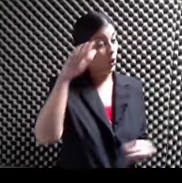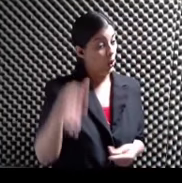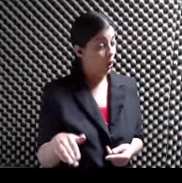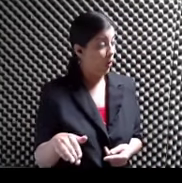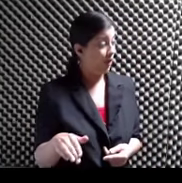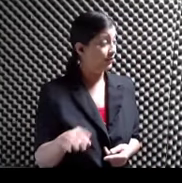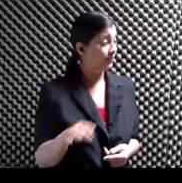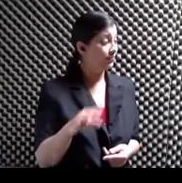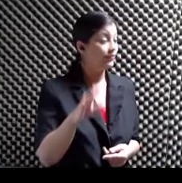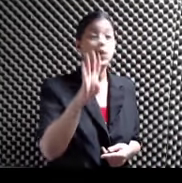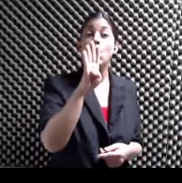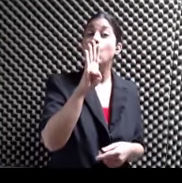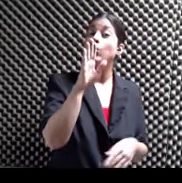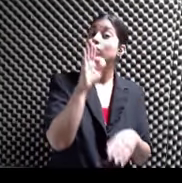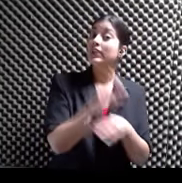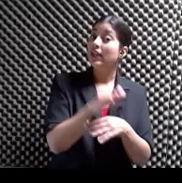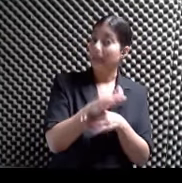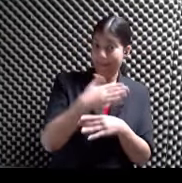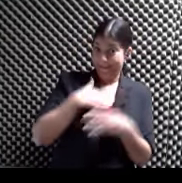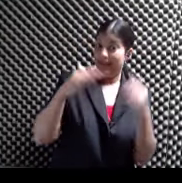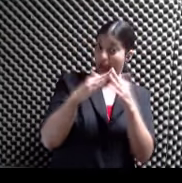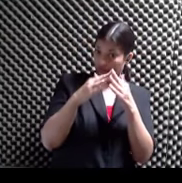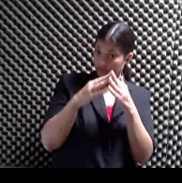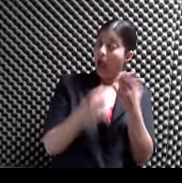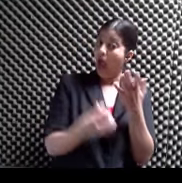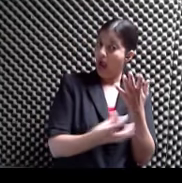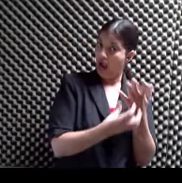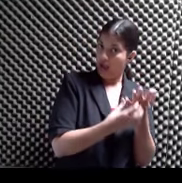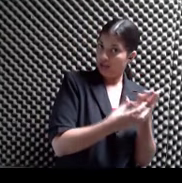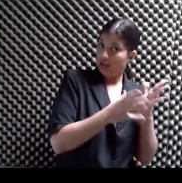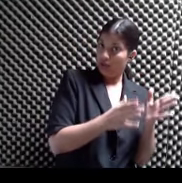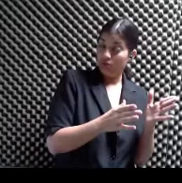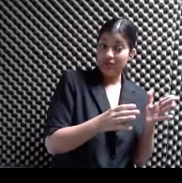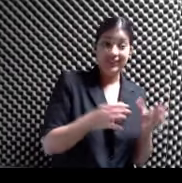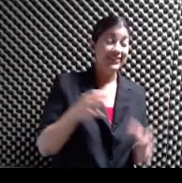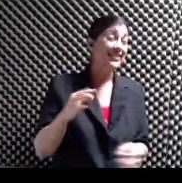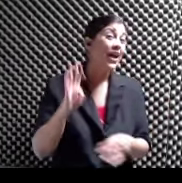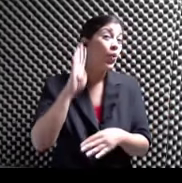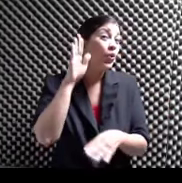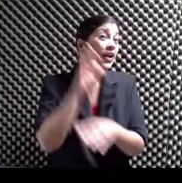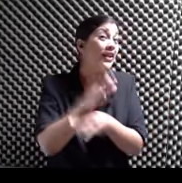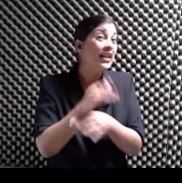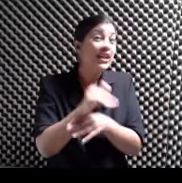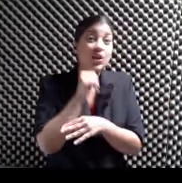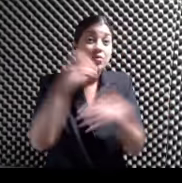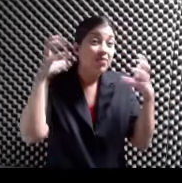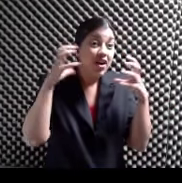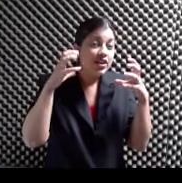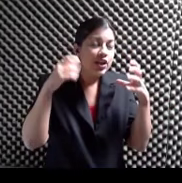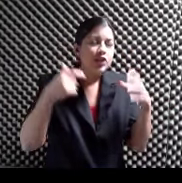la tarde Y en casa había calentador Ajá Si no me bañaba A las 4 de la tarde Yo les juro Que por mi madre Yo me lo apuntaba